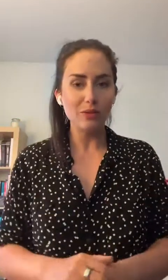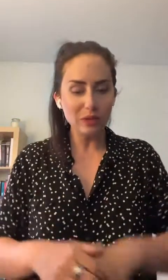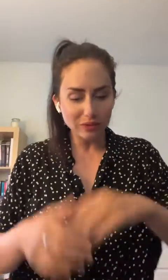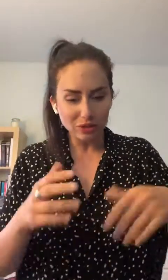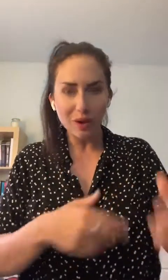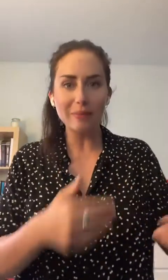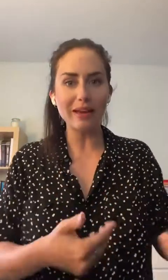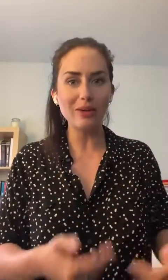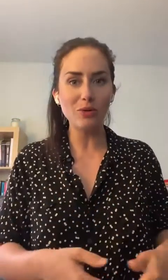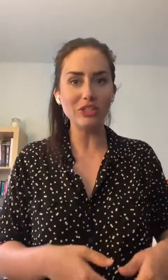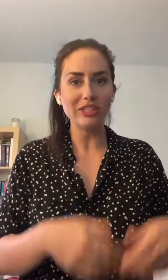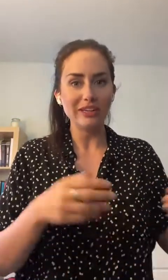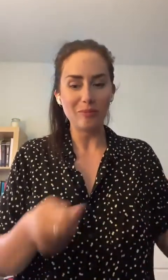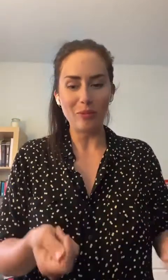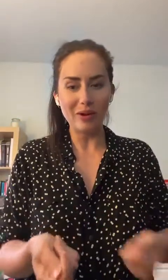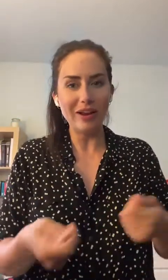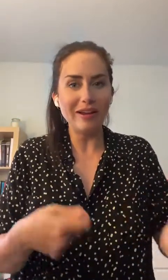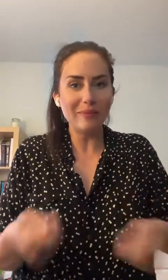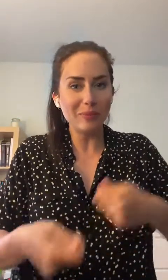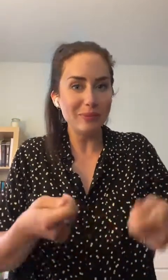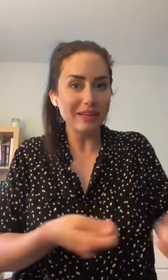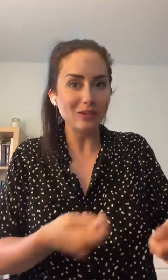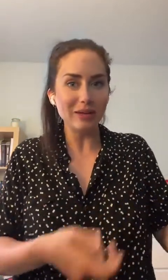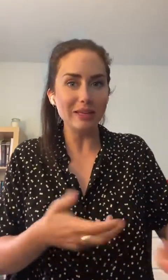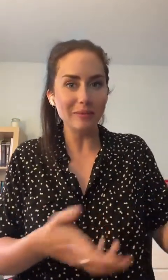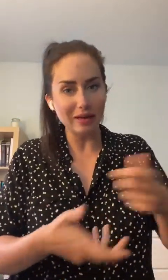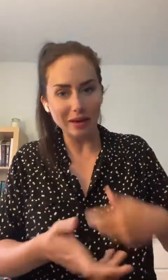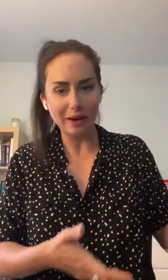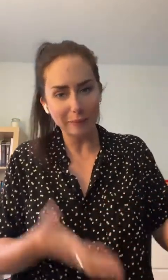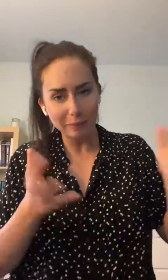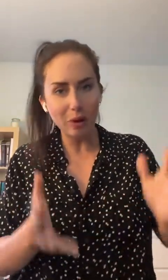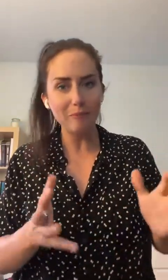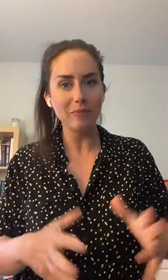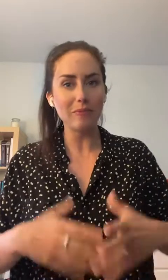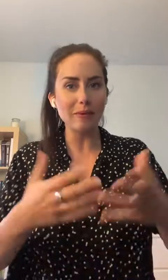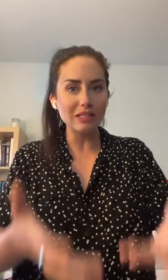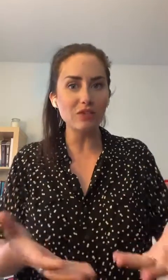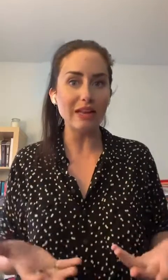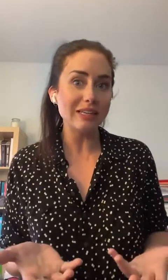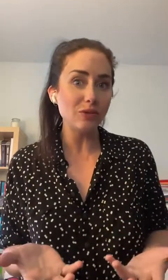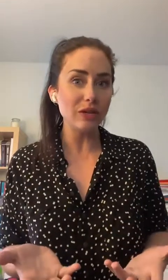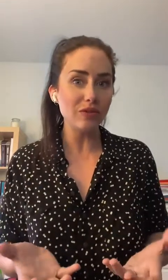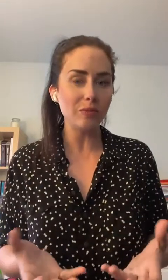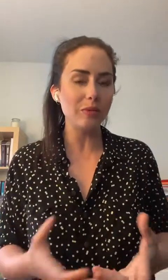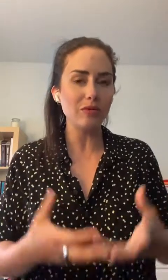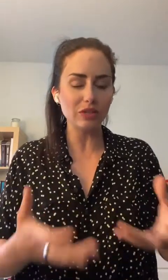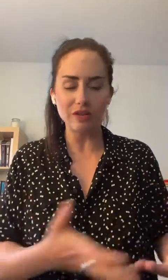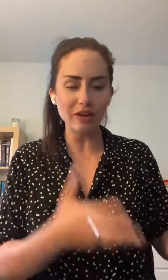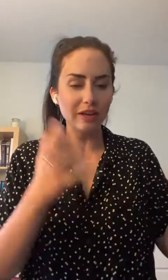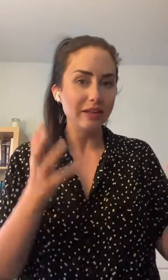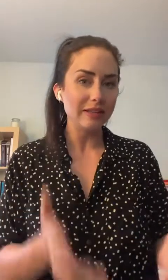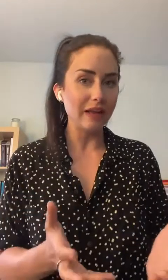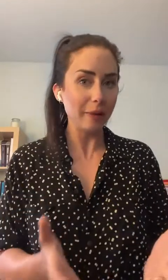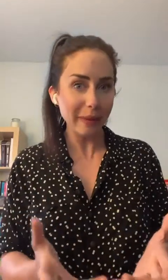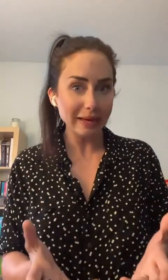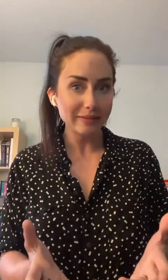Oui, on nettoie après les couches pour bien nettoyer puis les remettre propres. Mais après ça, vous allez nettoyer votre bébé ou votre enfant dans le bain